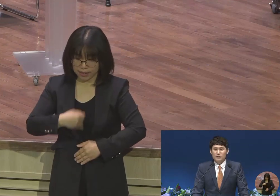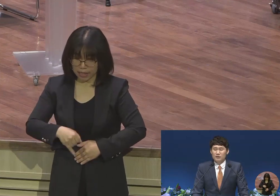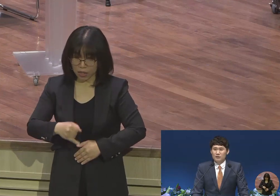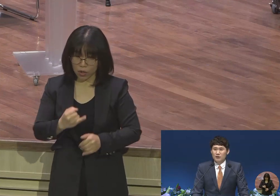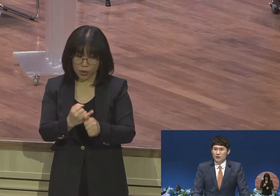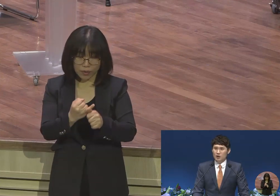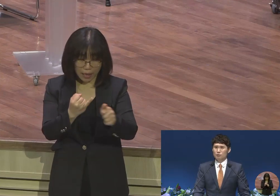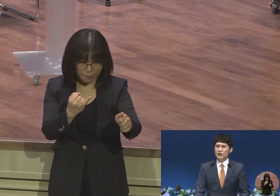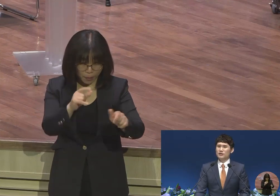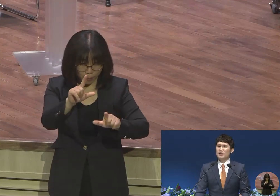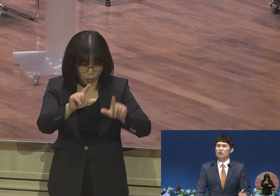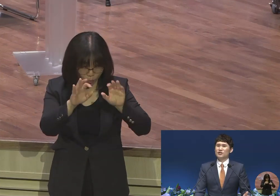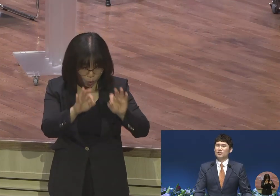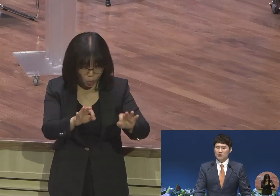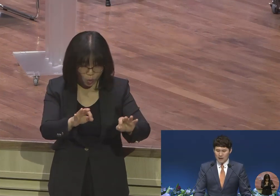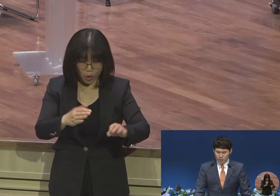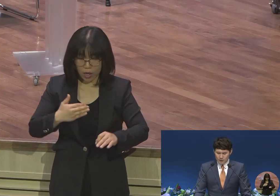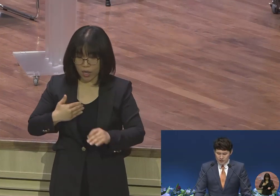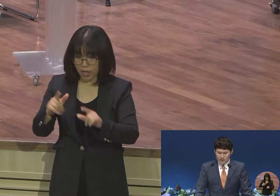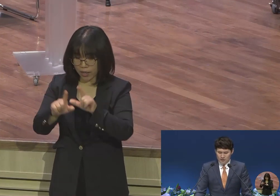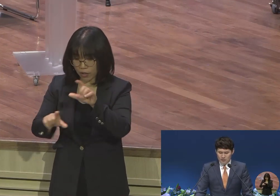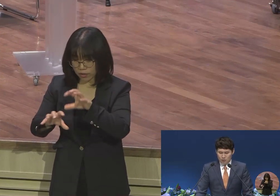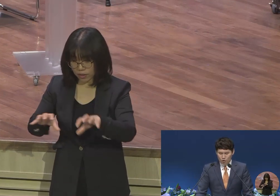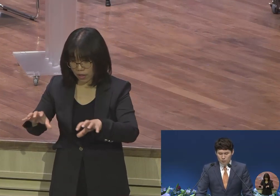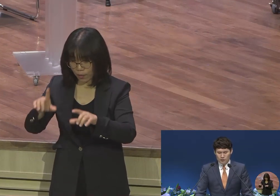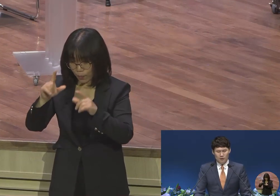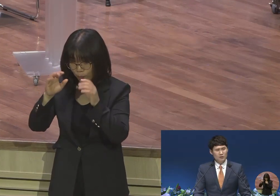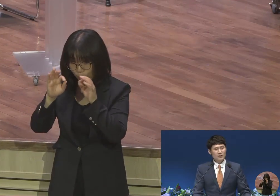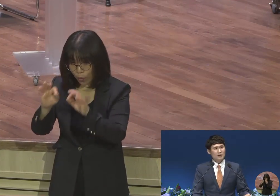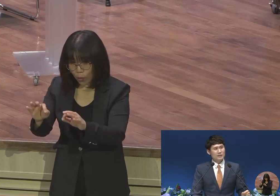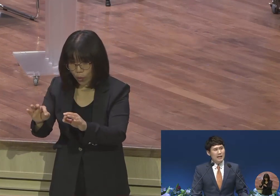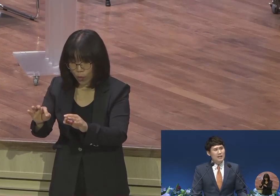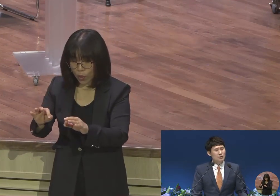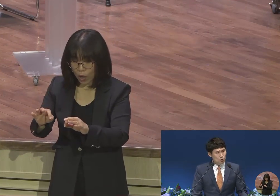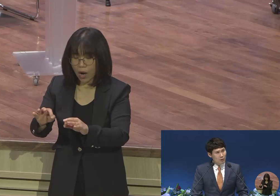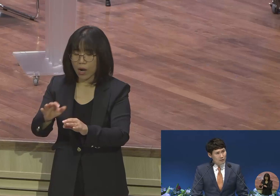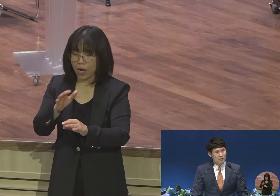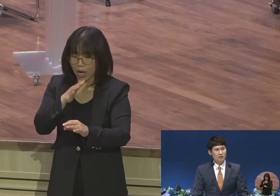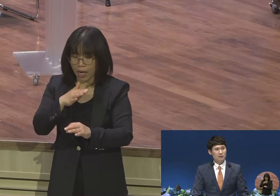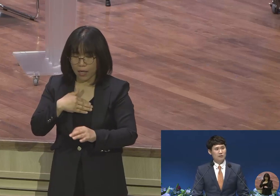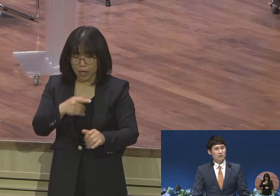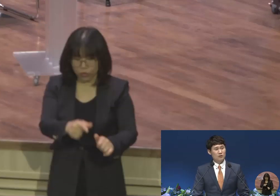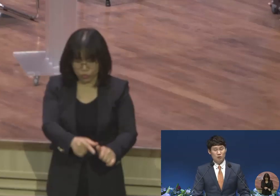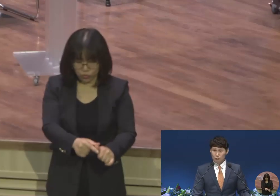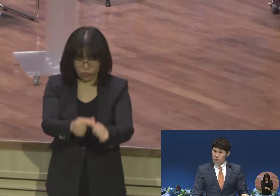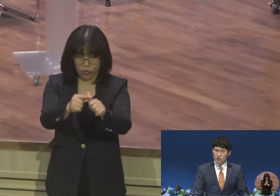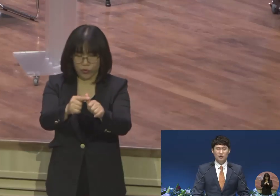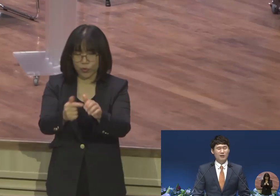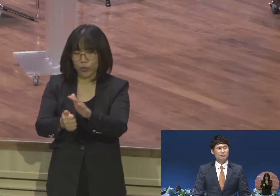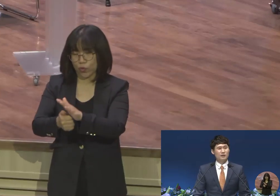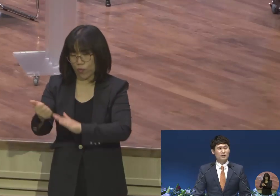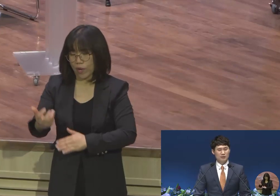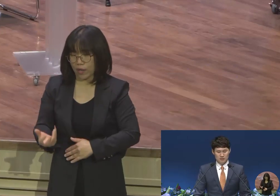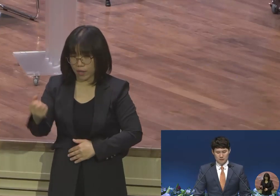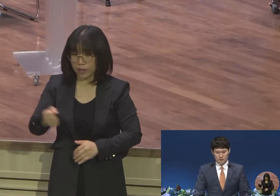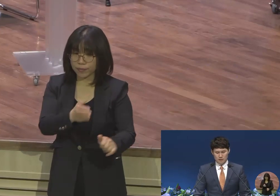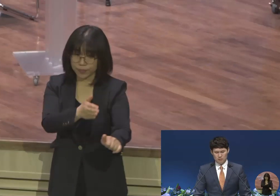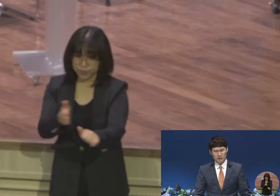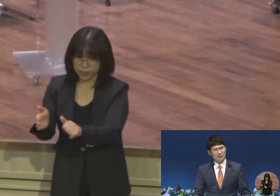여러분의 현장과 지역을 바라보면서 오늘부터 살리는 소망을 여러분 품으시기 바랍니다 나는